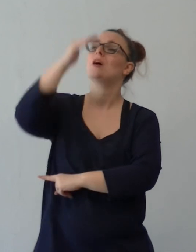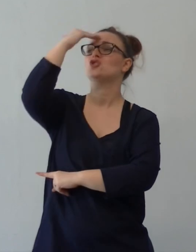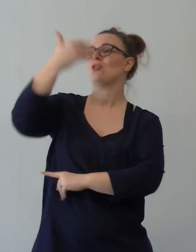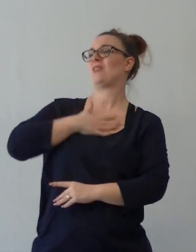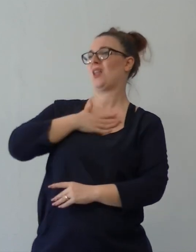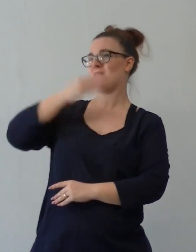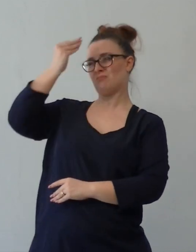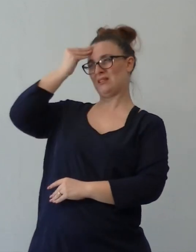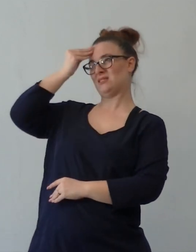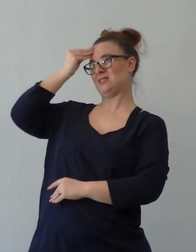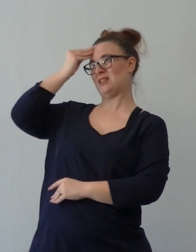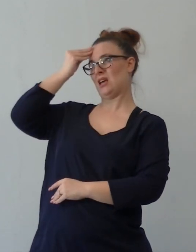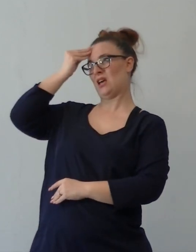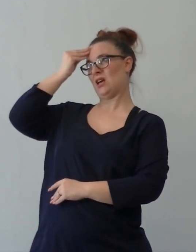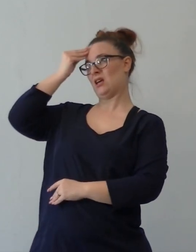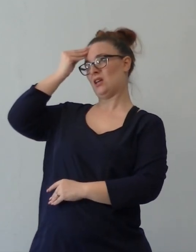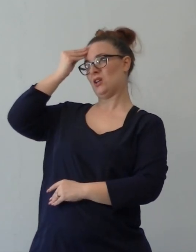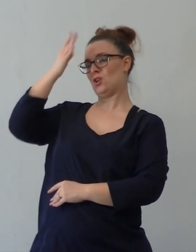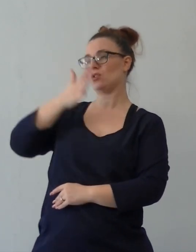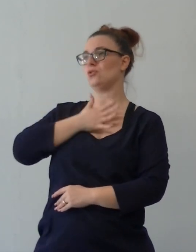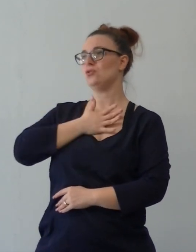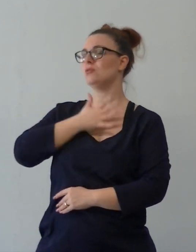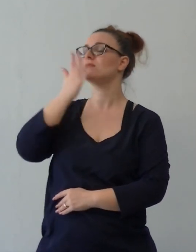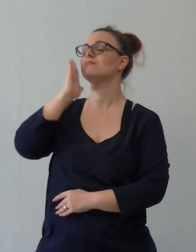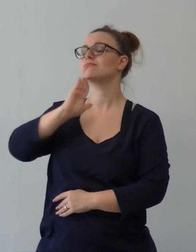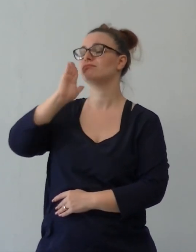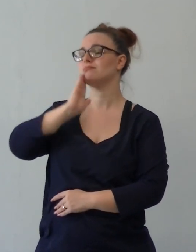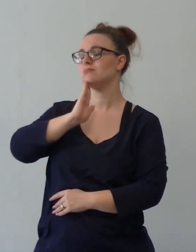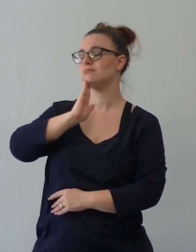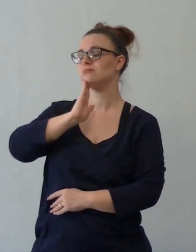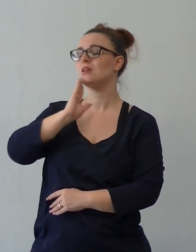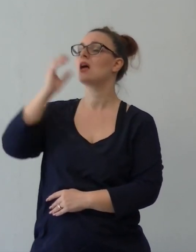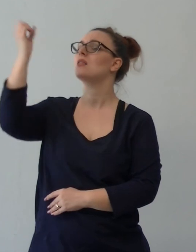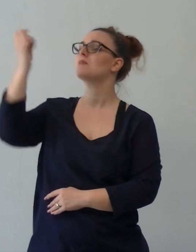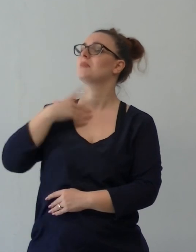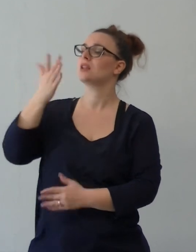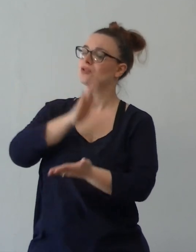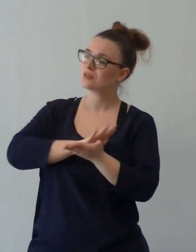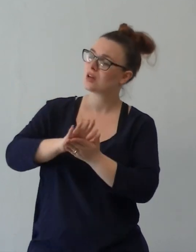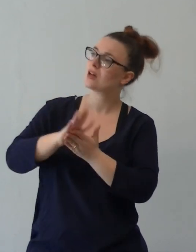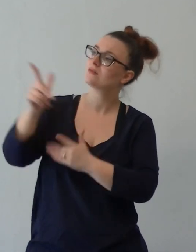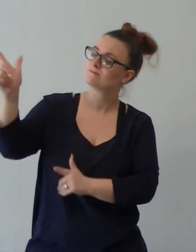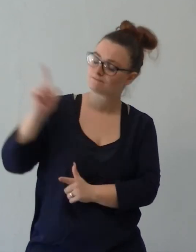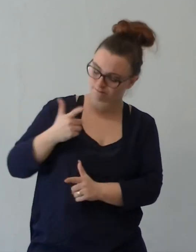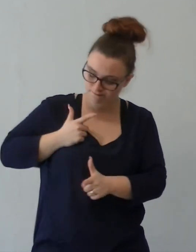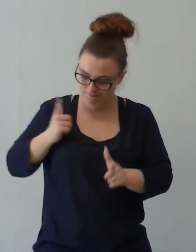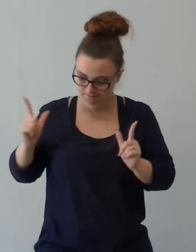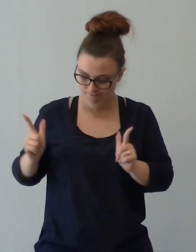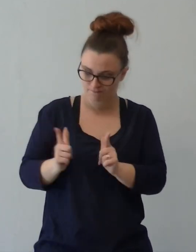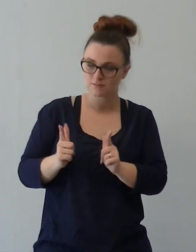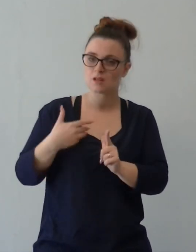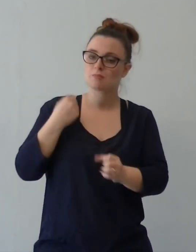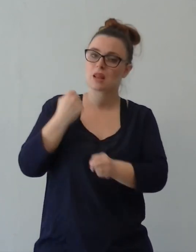Signore Gesù, di darmi il Spirito Santo a fianco mio che possa aiutarmi a mettere in pratica tutte queste mie